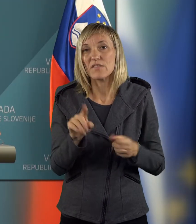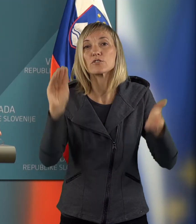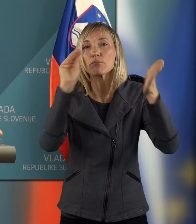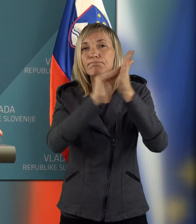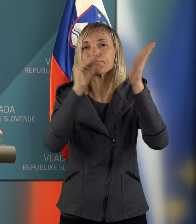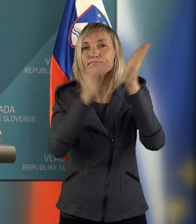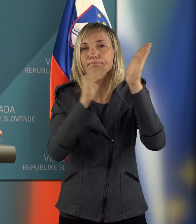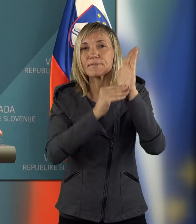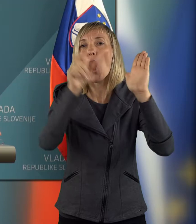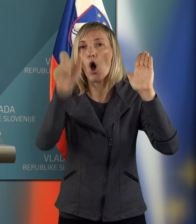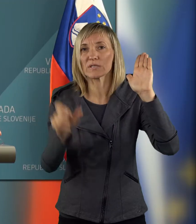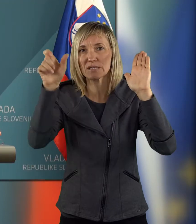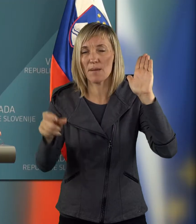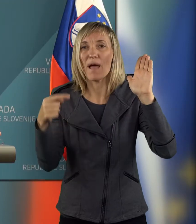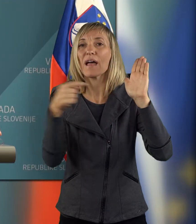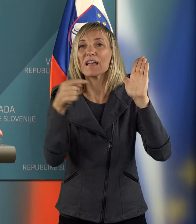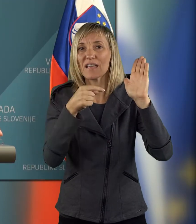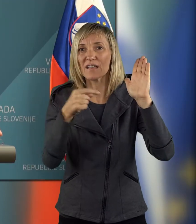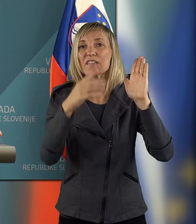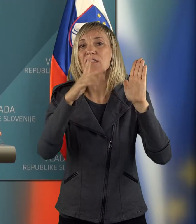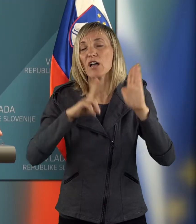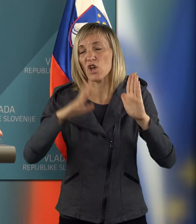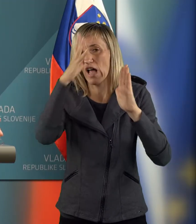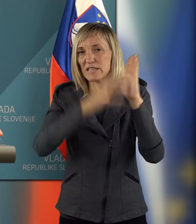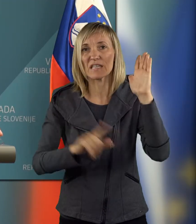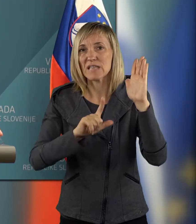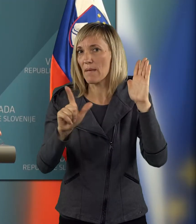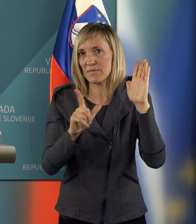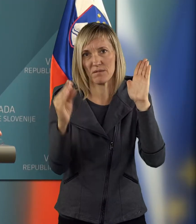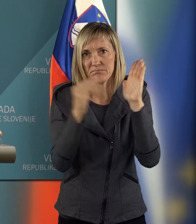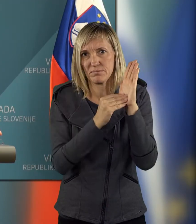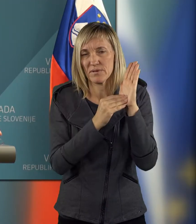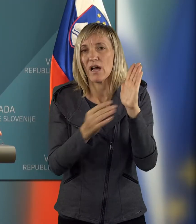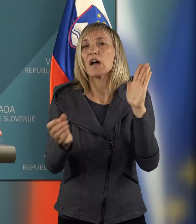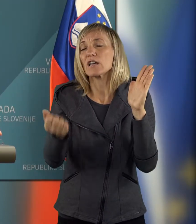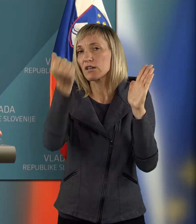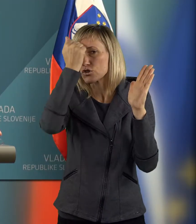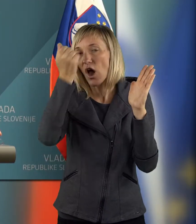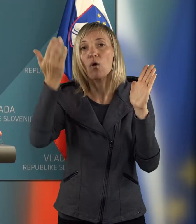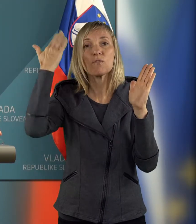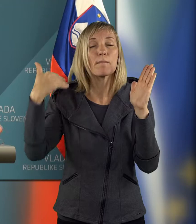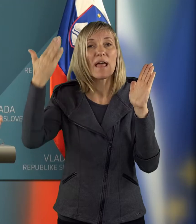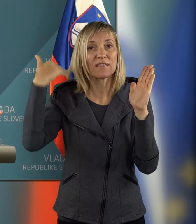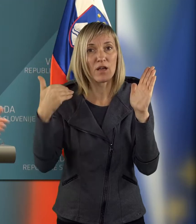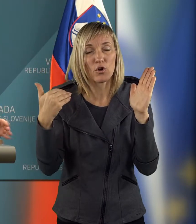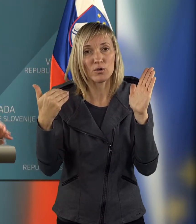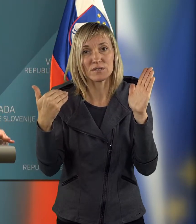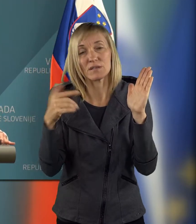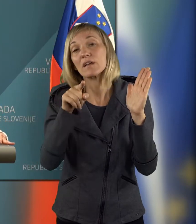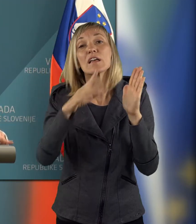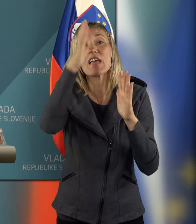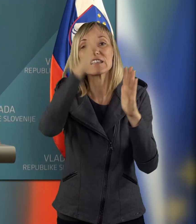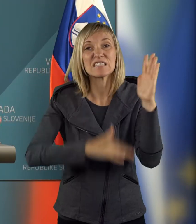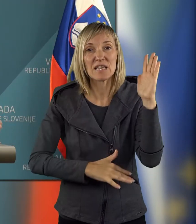osebe, ki praktično na te čakalne sezname ne sodijo, ker je žal v preteklosti teh